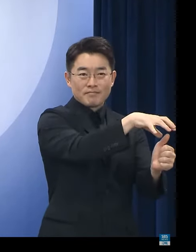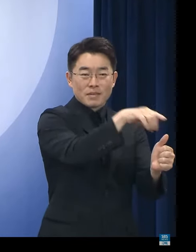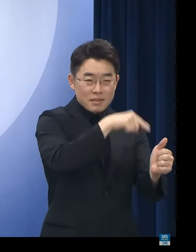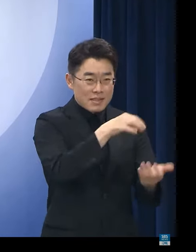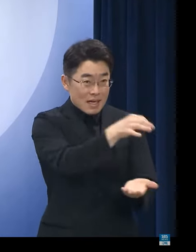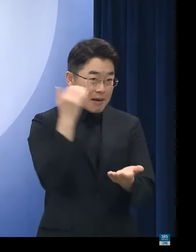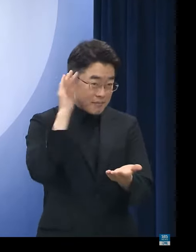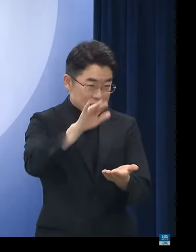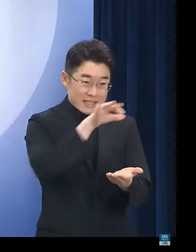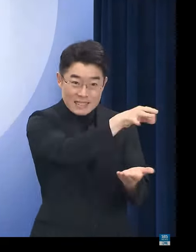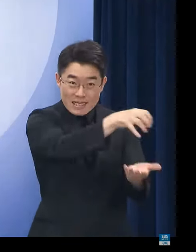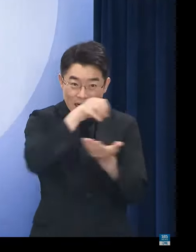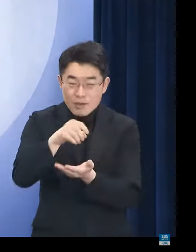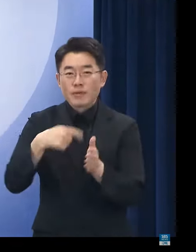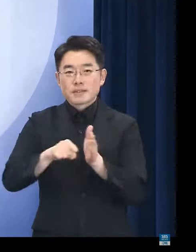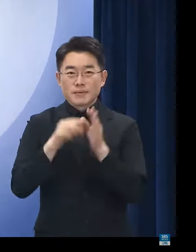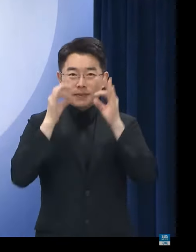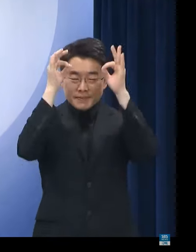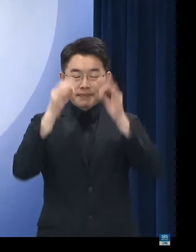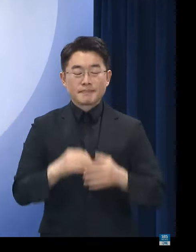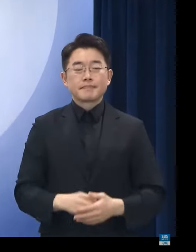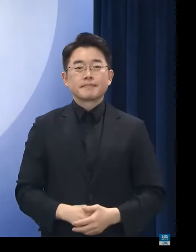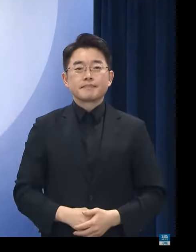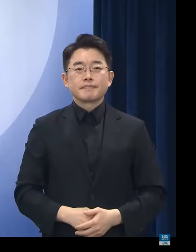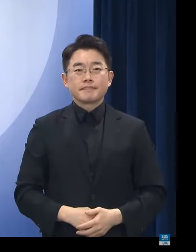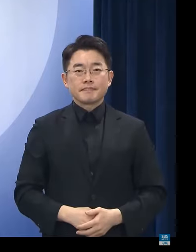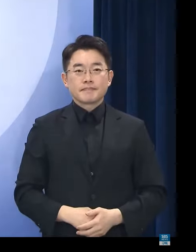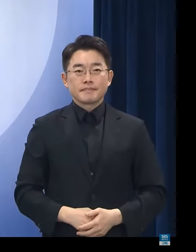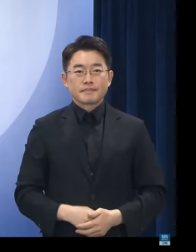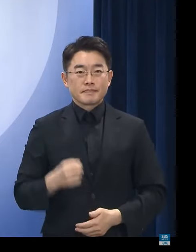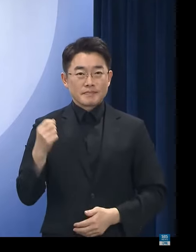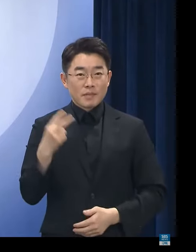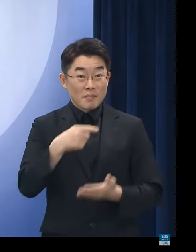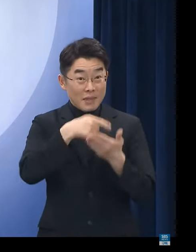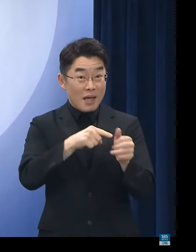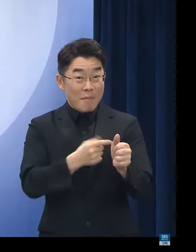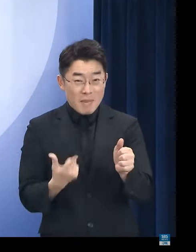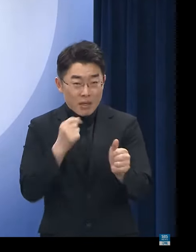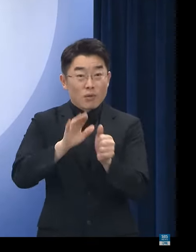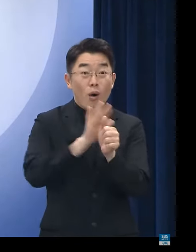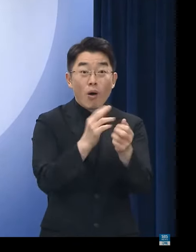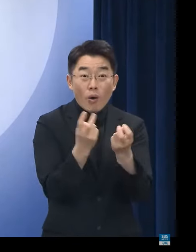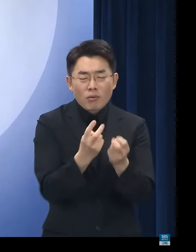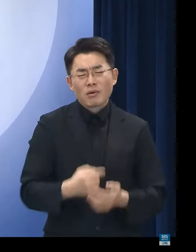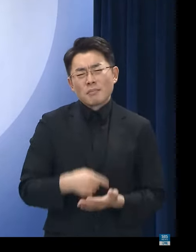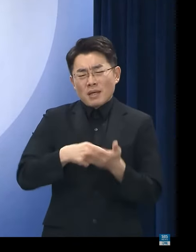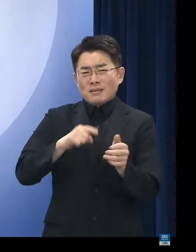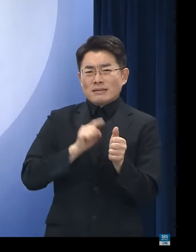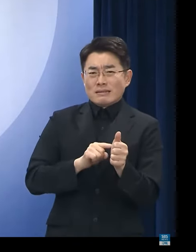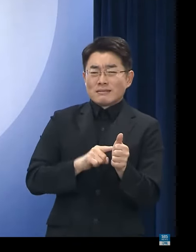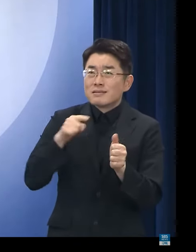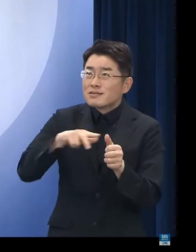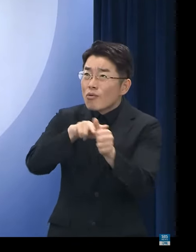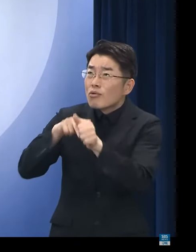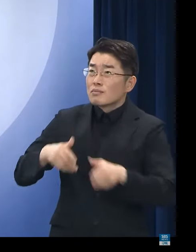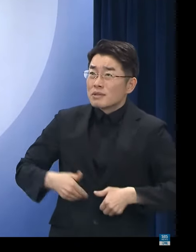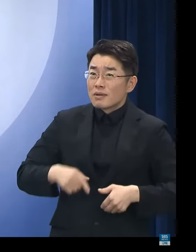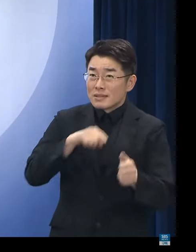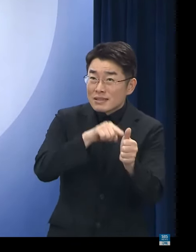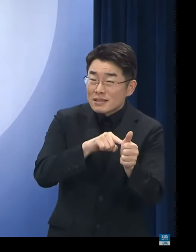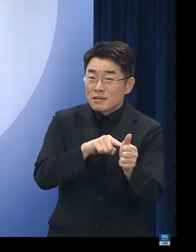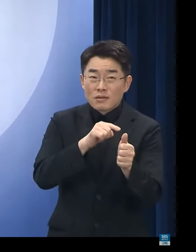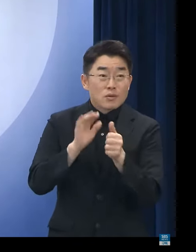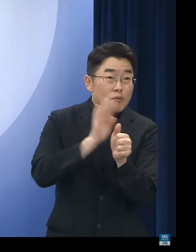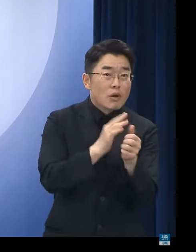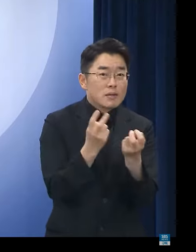적극적인 환수를 해왔습니다. 아울러 신속한 피해 지원을 위해서 전세사기 피해 지원을 위한 특별법상의